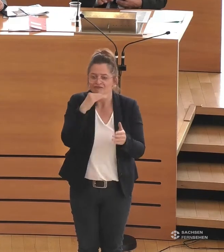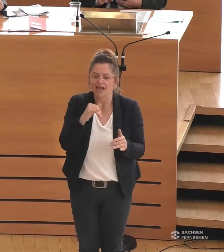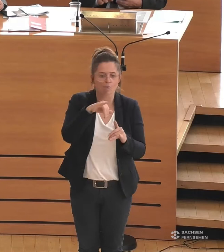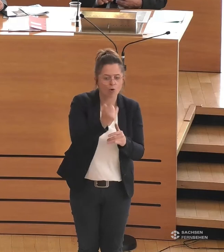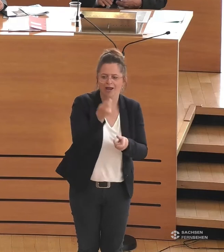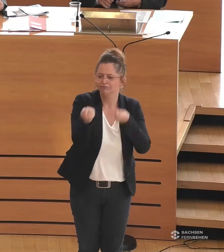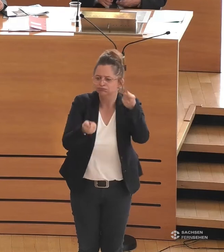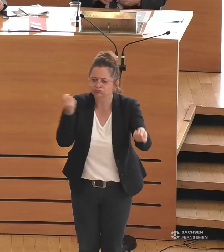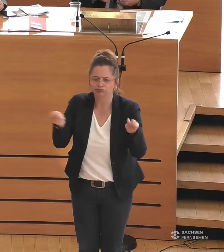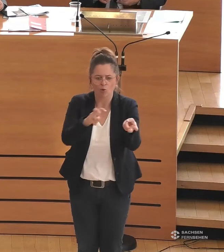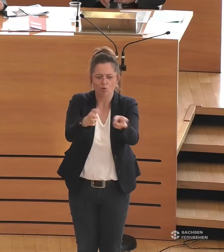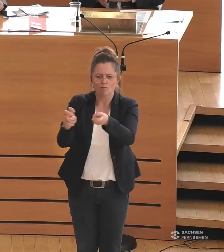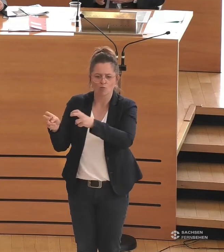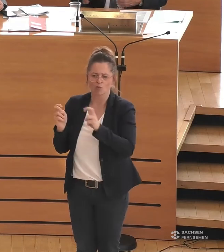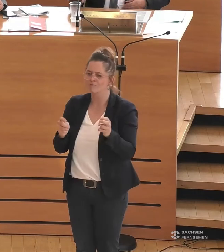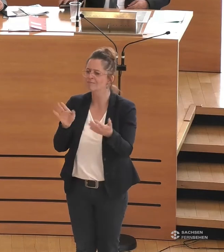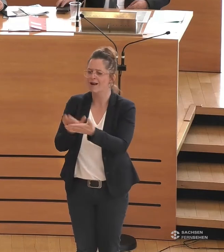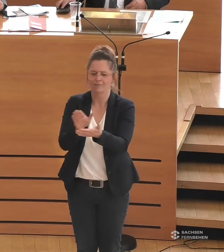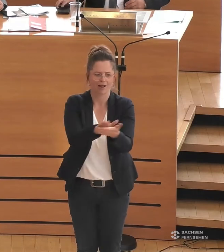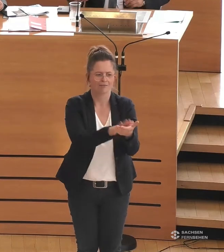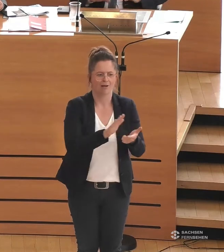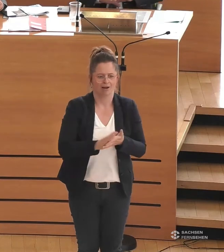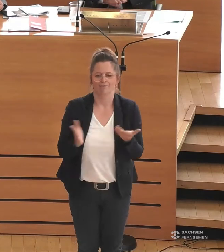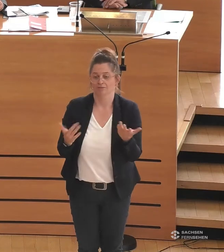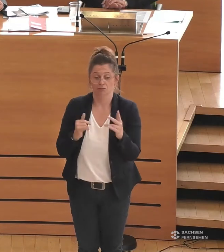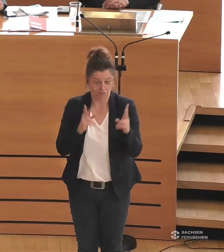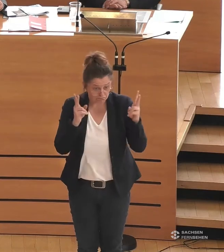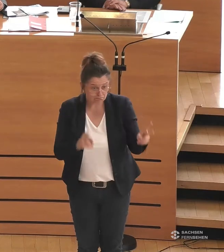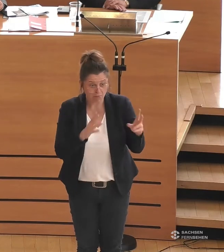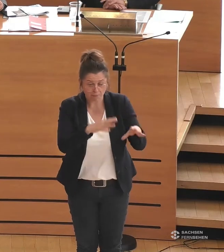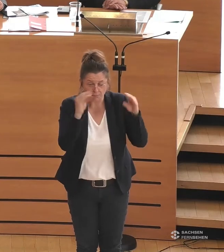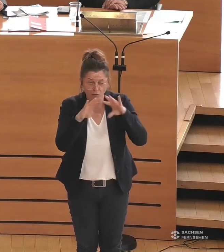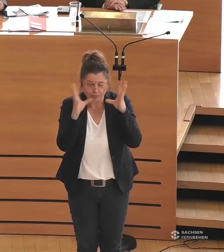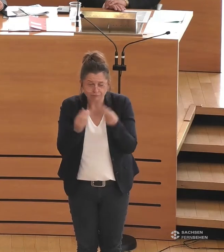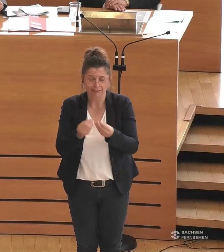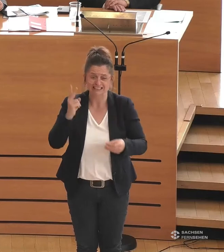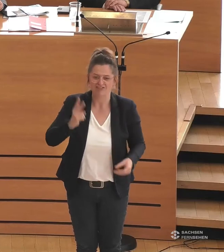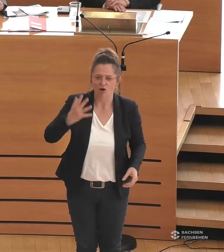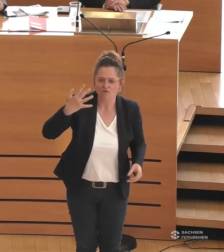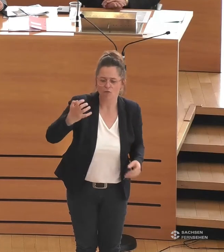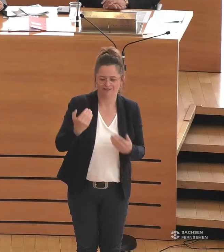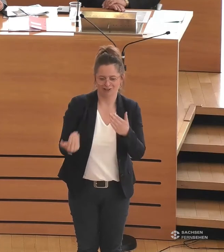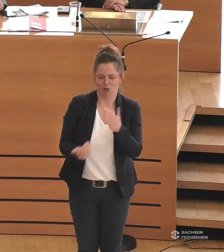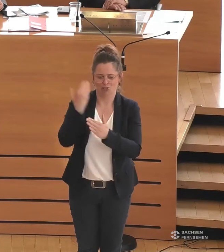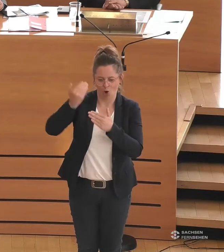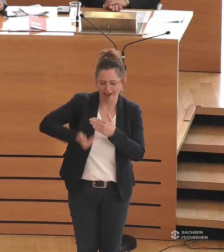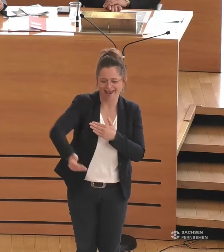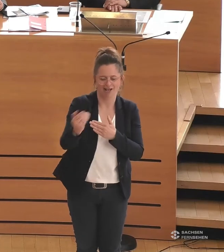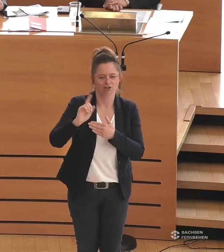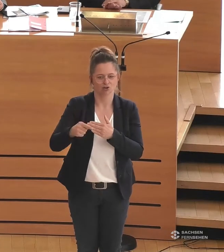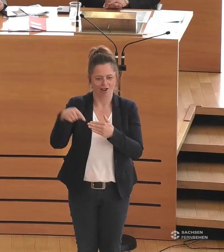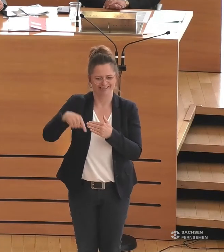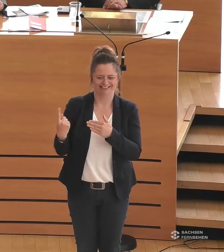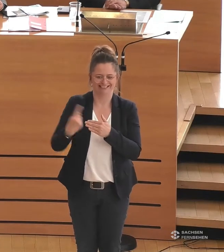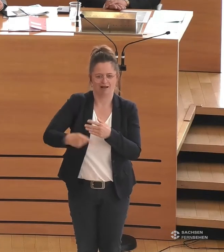und ins Leben gerufen wurden. Soweit ich das richtig mitbekommen habe, sind es 250 neue Vorhaben, die dieses Jahr ermöglicht wurden.